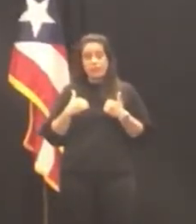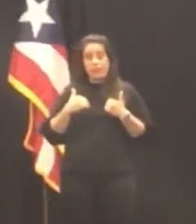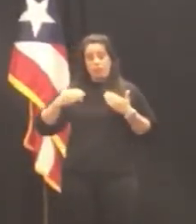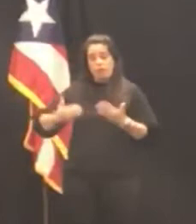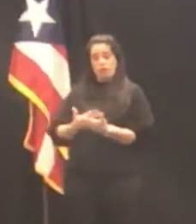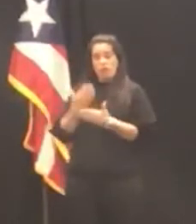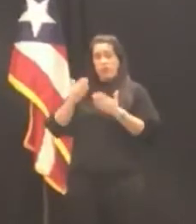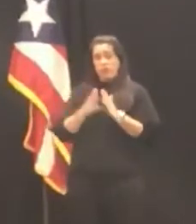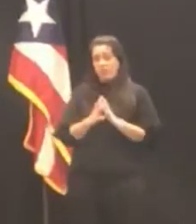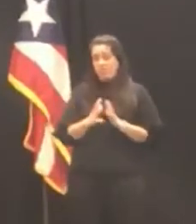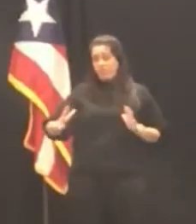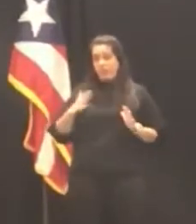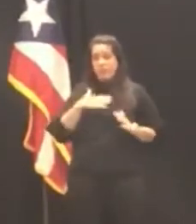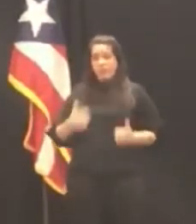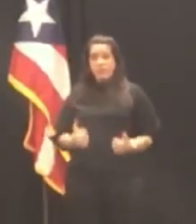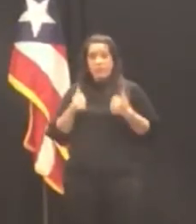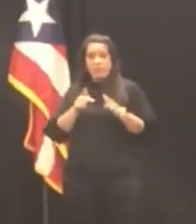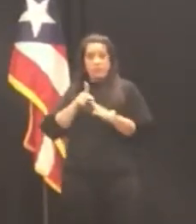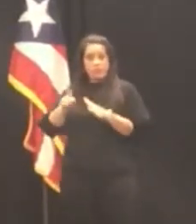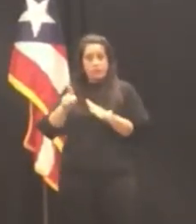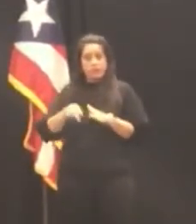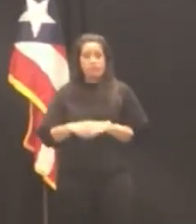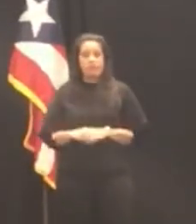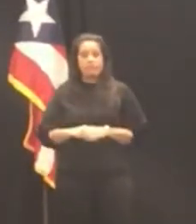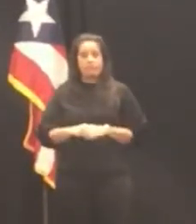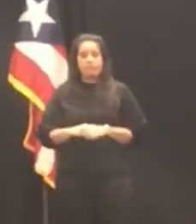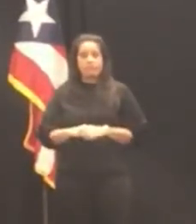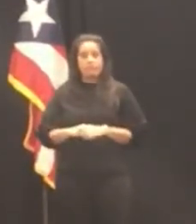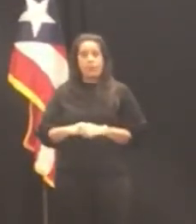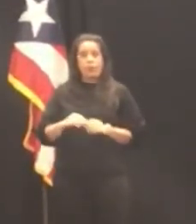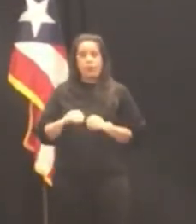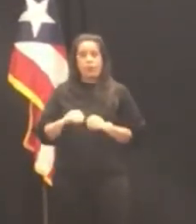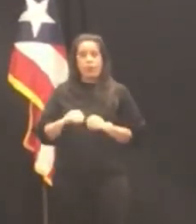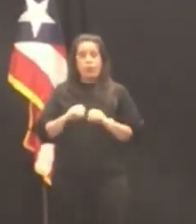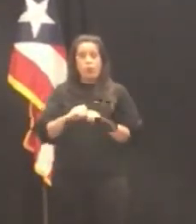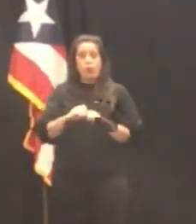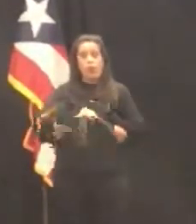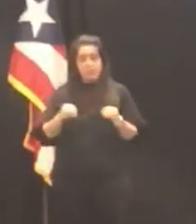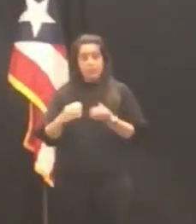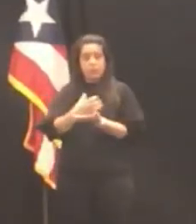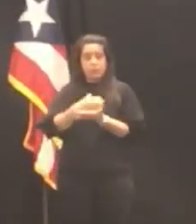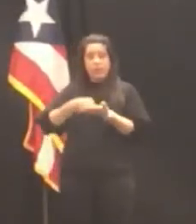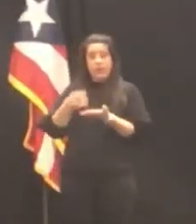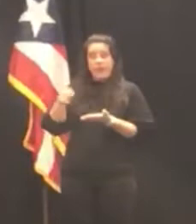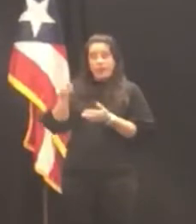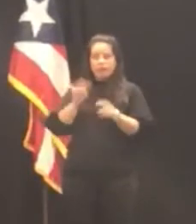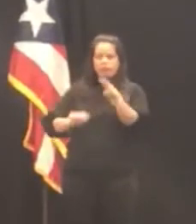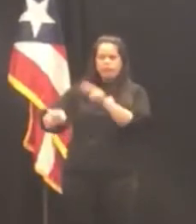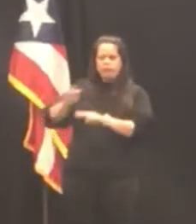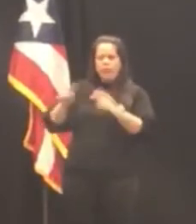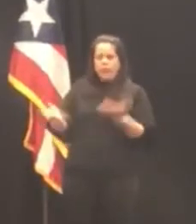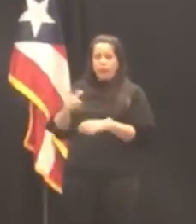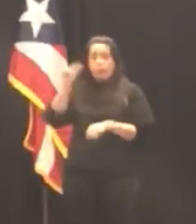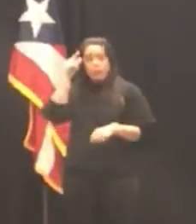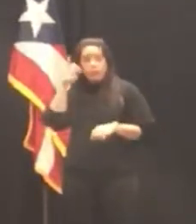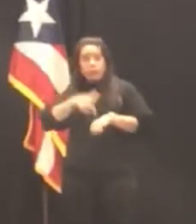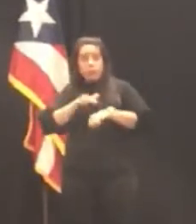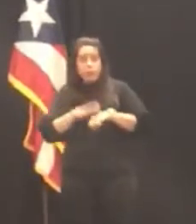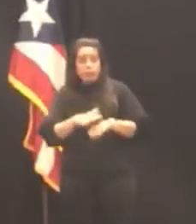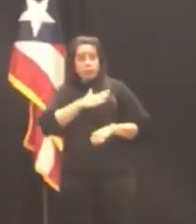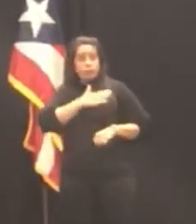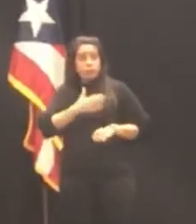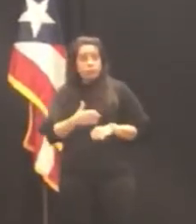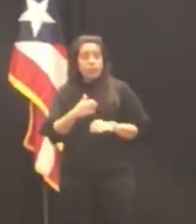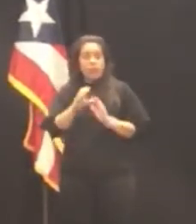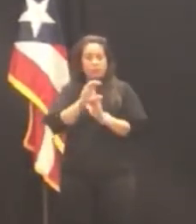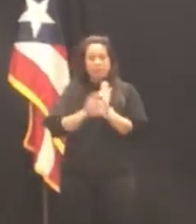nueva etapa de mi vida profesional la oficina del contralor es el auditor del gobierno de Puerto Rico por disposición